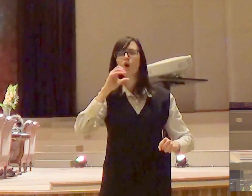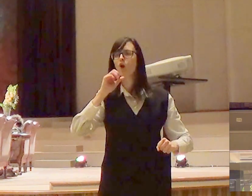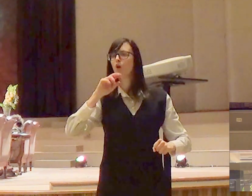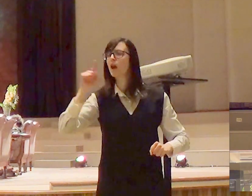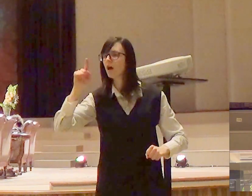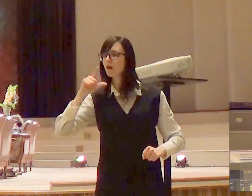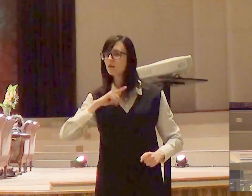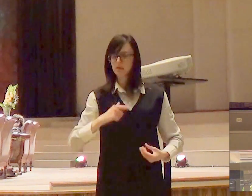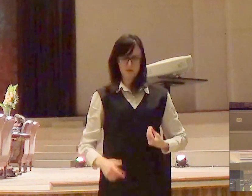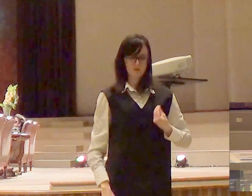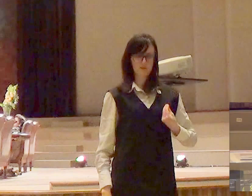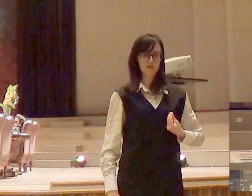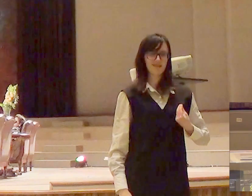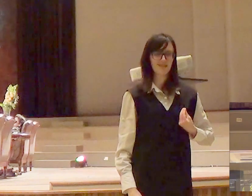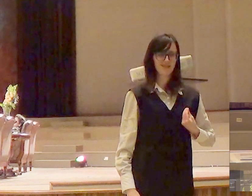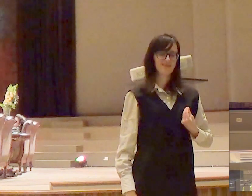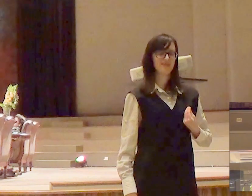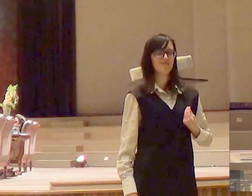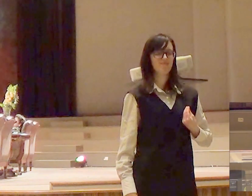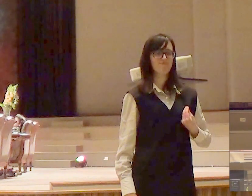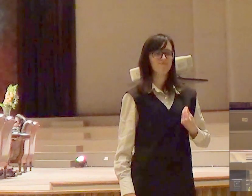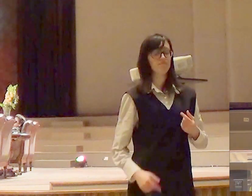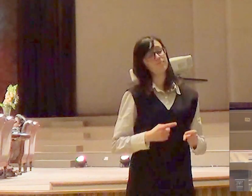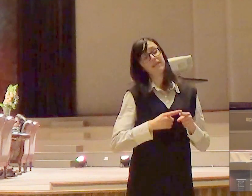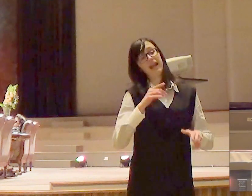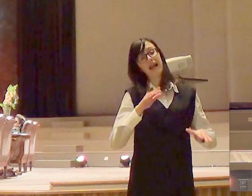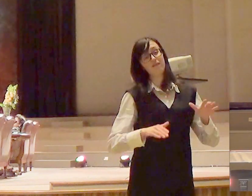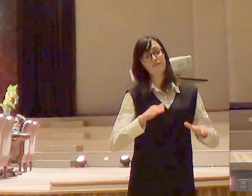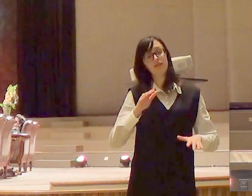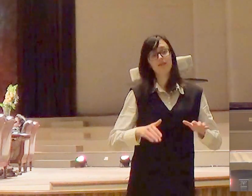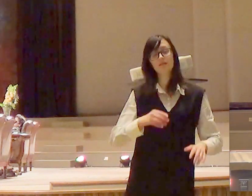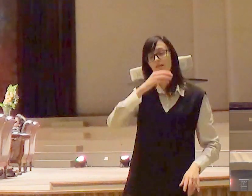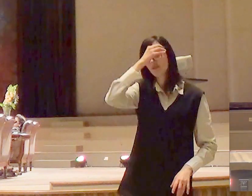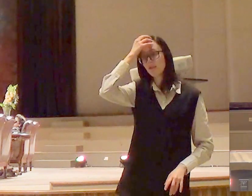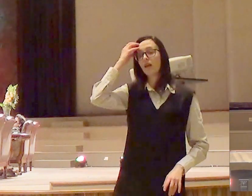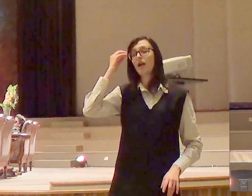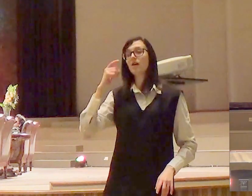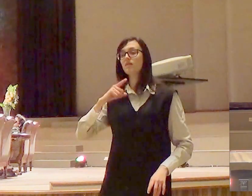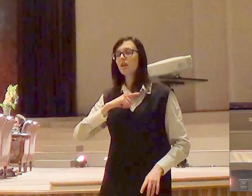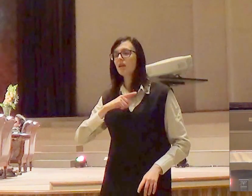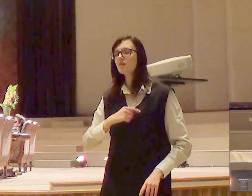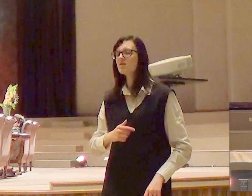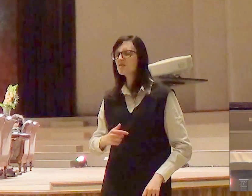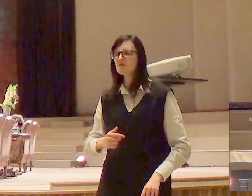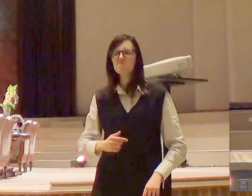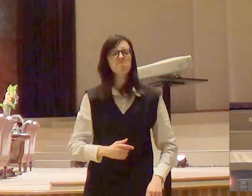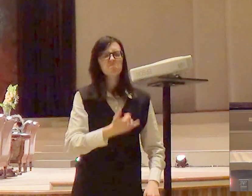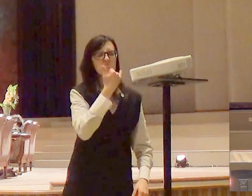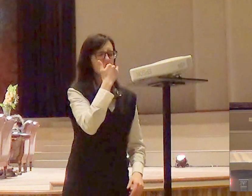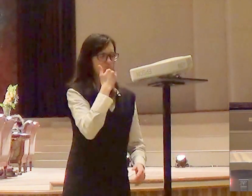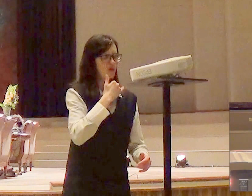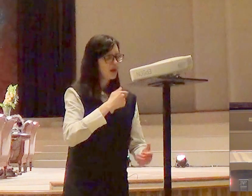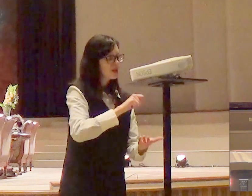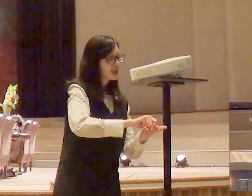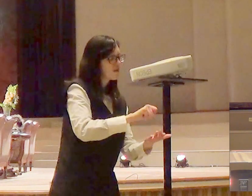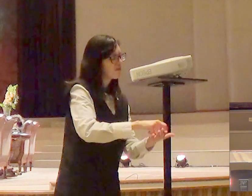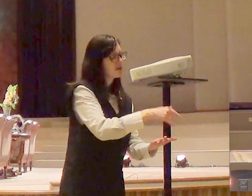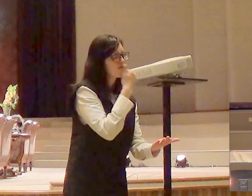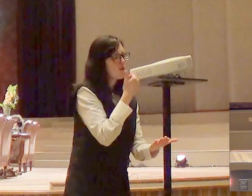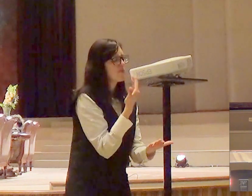porque talvez alguém dissesse para eles tira fora o nome de corá porque isso tem a ver com aquela tragédia eles disseram